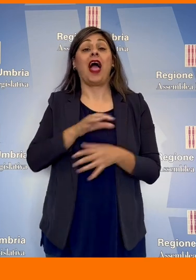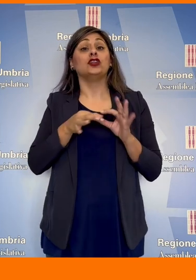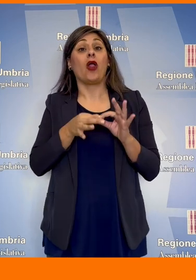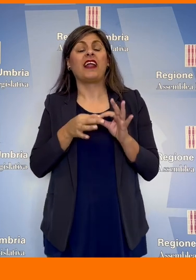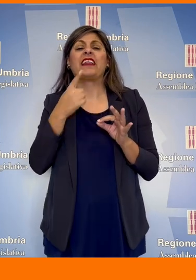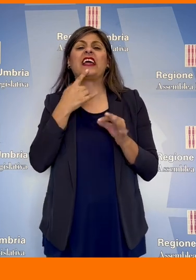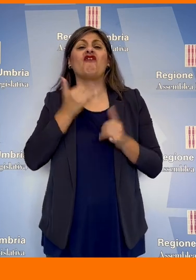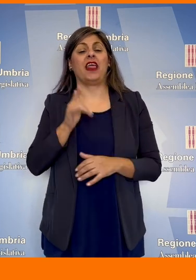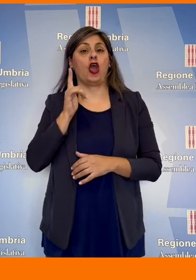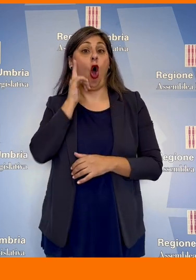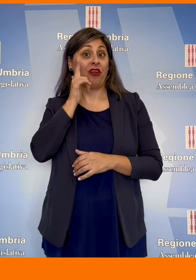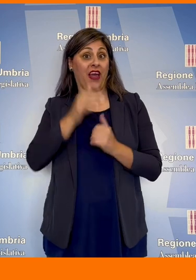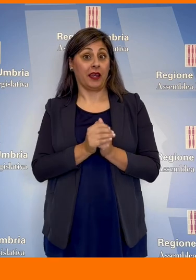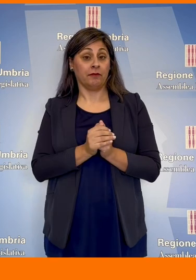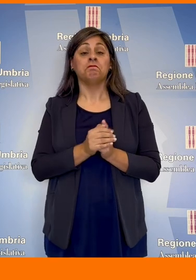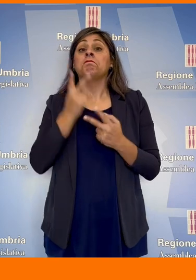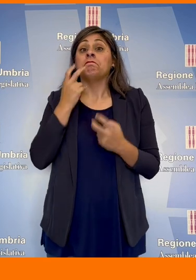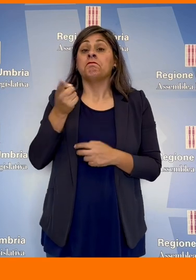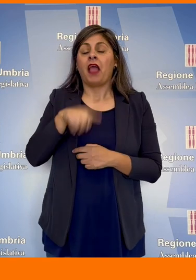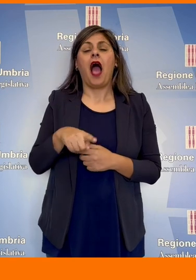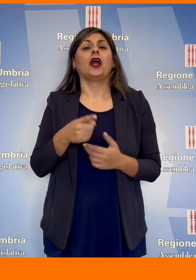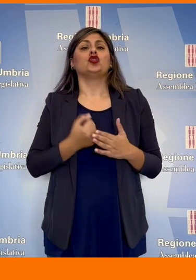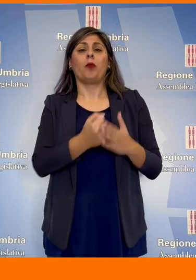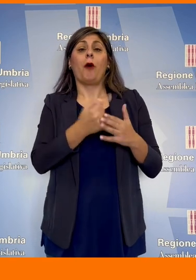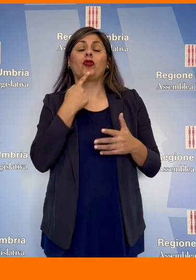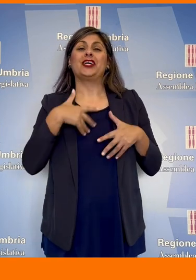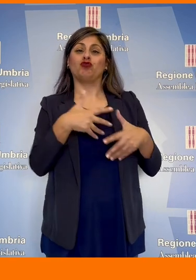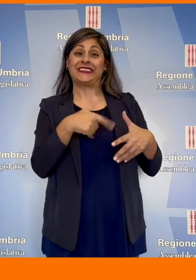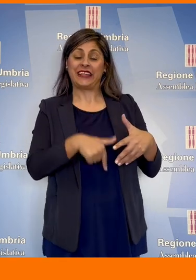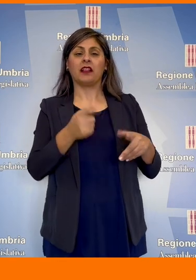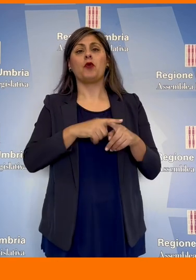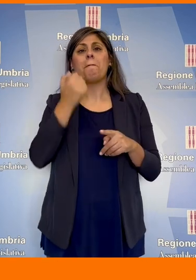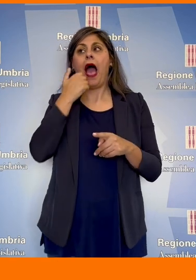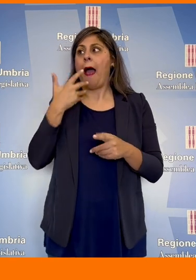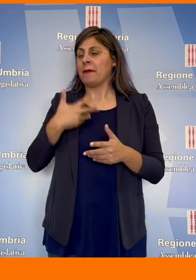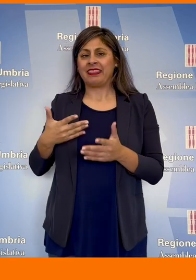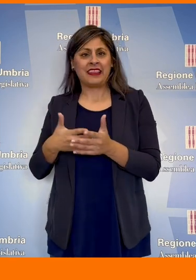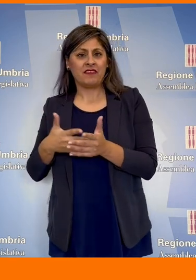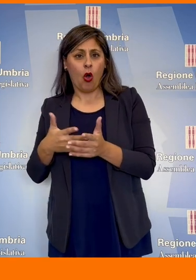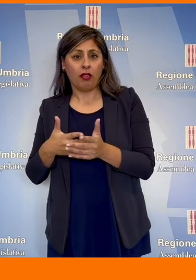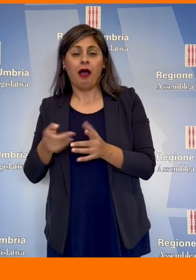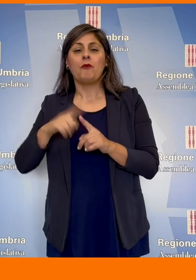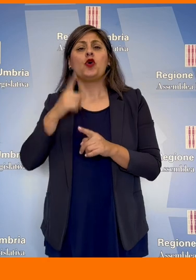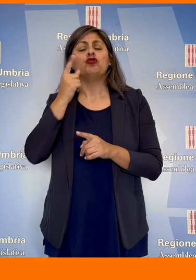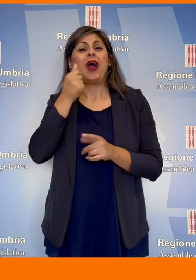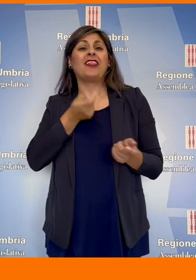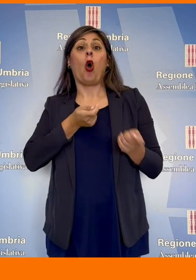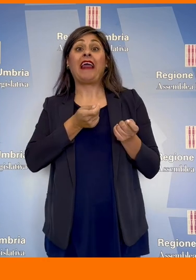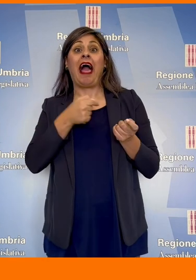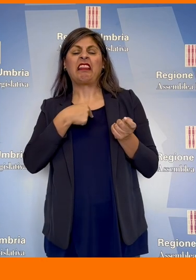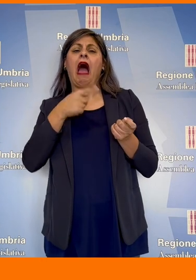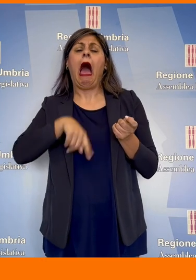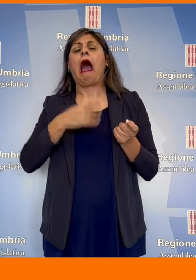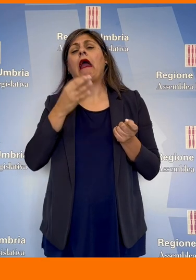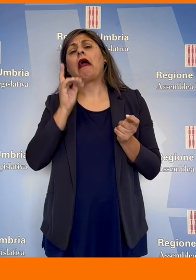favore dei figli orfani. Si prevede il sostegno alle gestanti e alle madri in difficoltà, alla genitorialità anche in